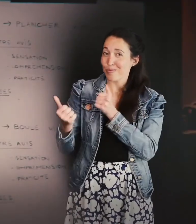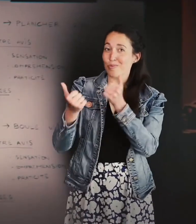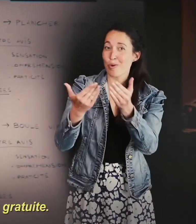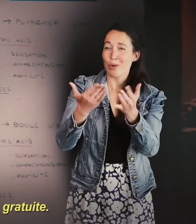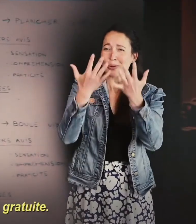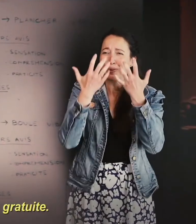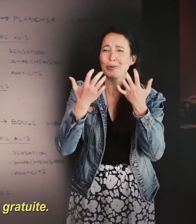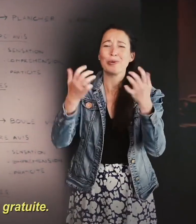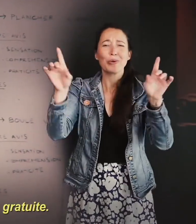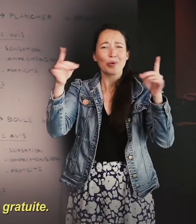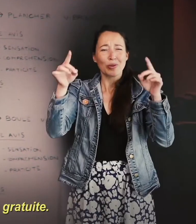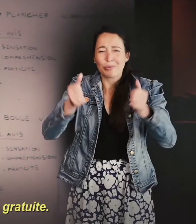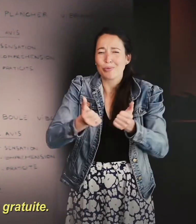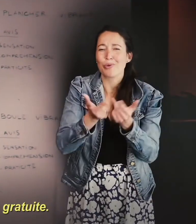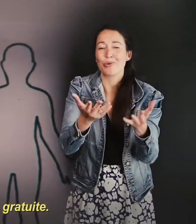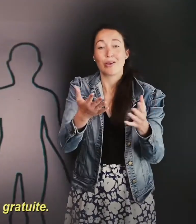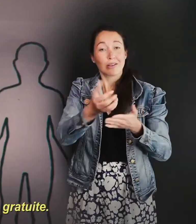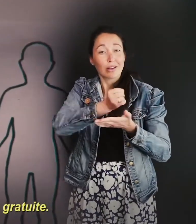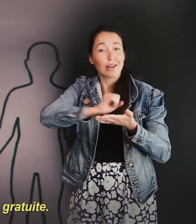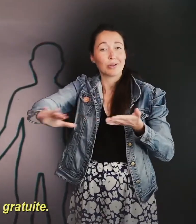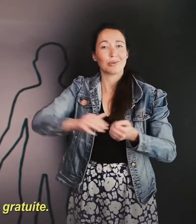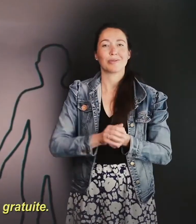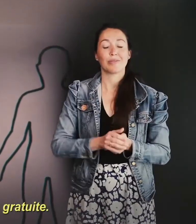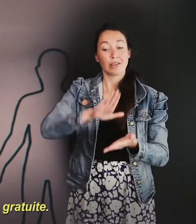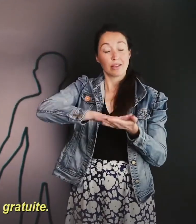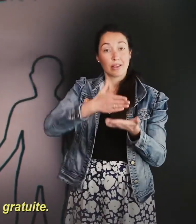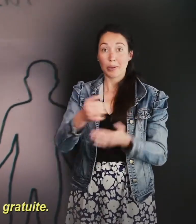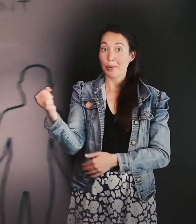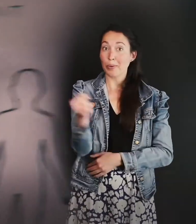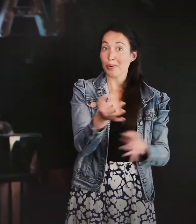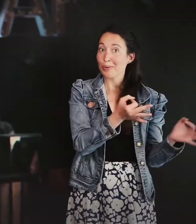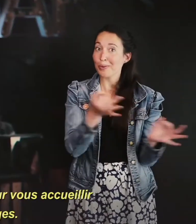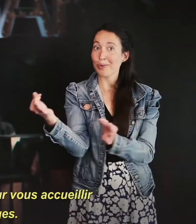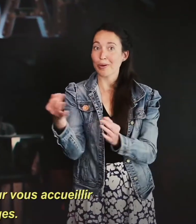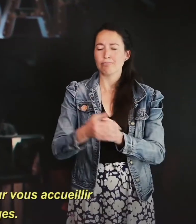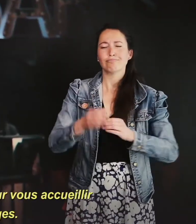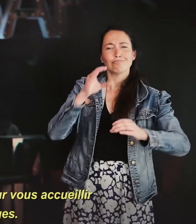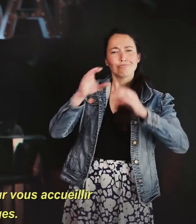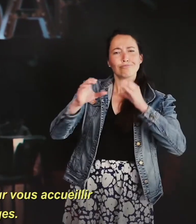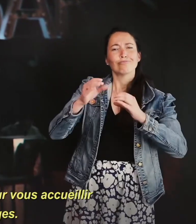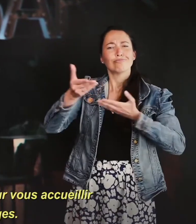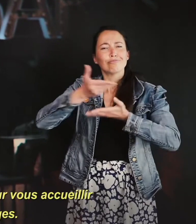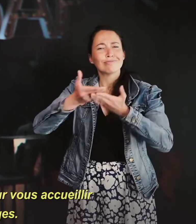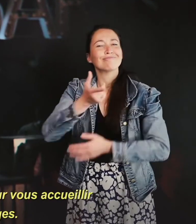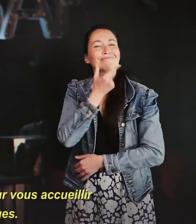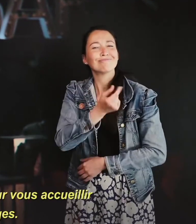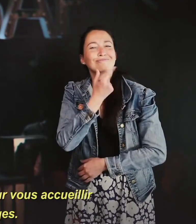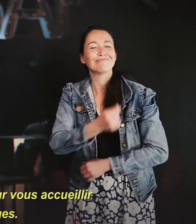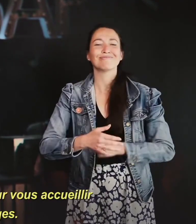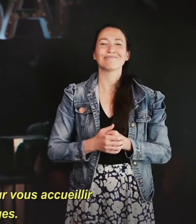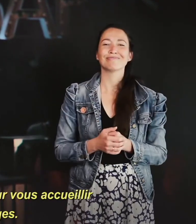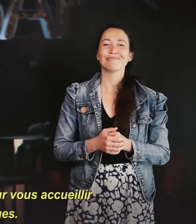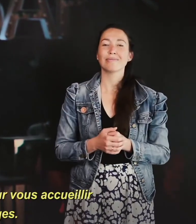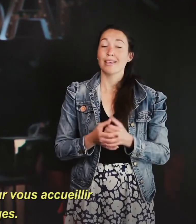L'entrée au concert sera gratuite. Un interprète LSF sera présent pour vous accueillir et